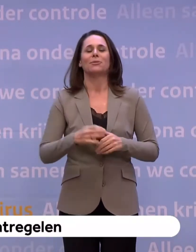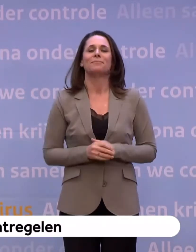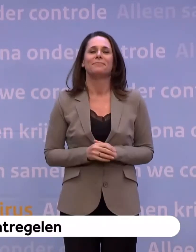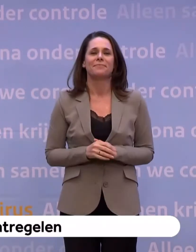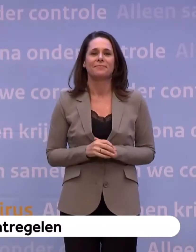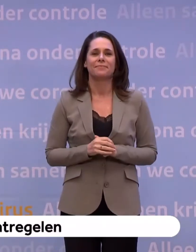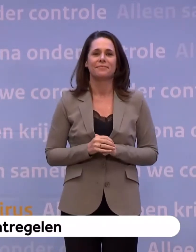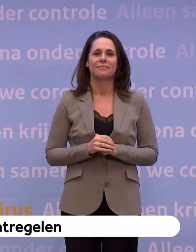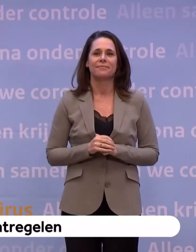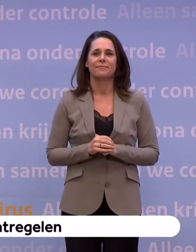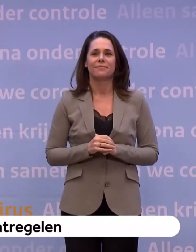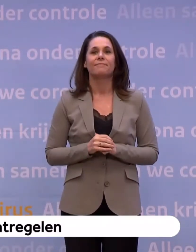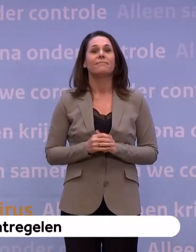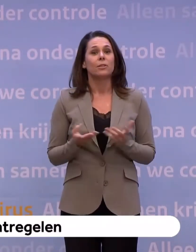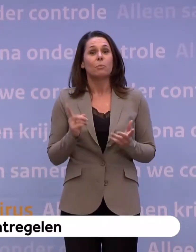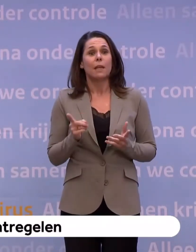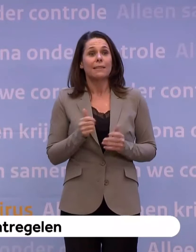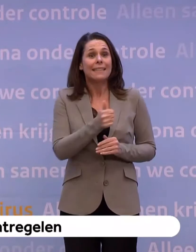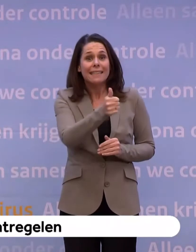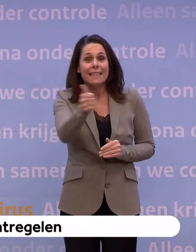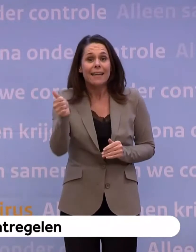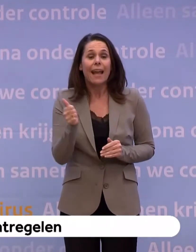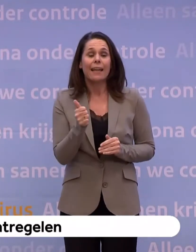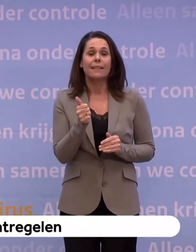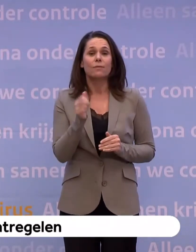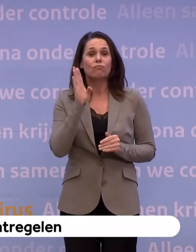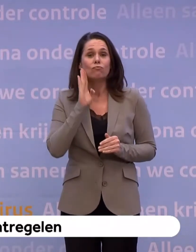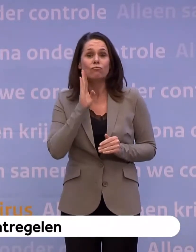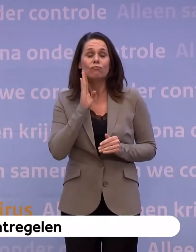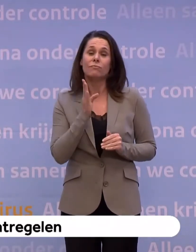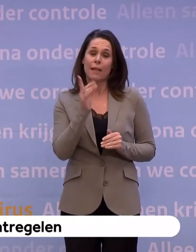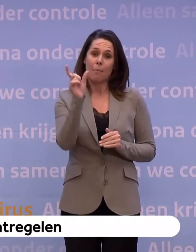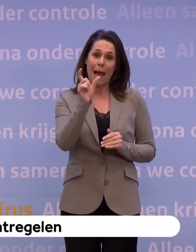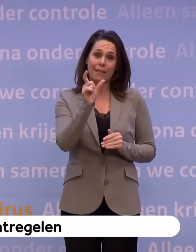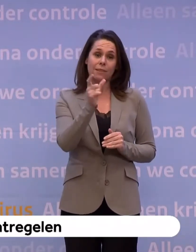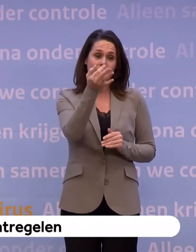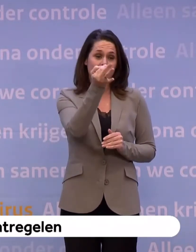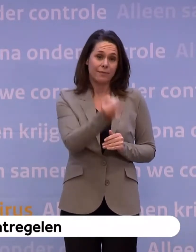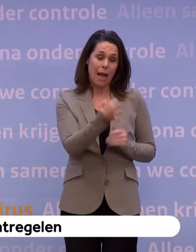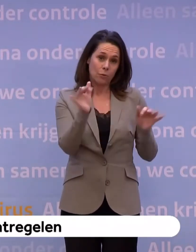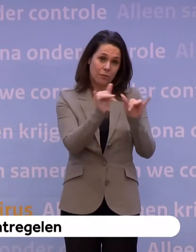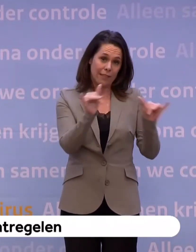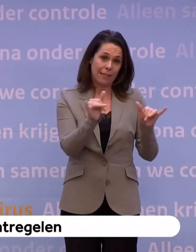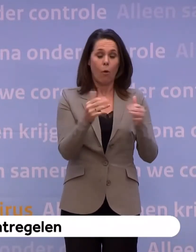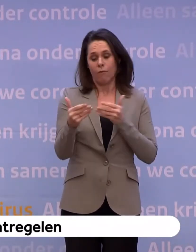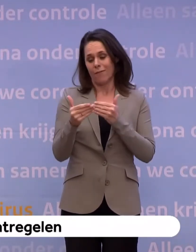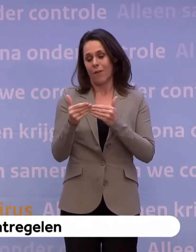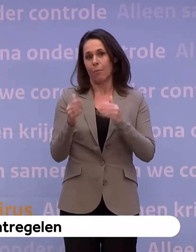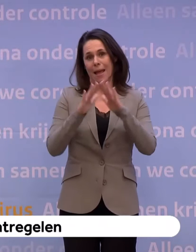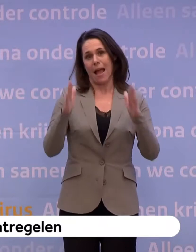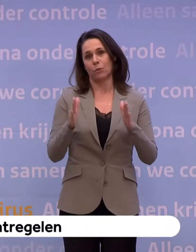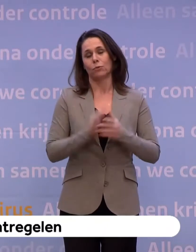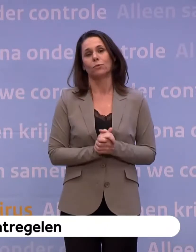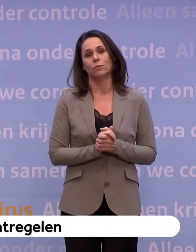Ik doe dus een beroep op iedereen om Pasen dit jaar thuis of in ieder geval dicht bij huis te vieren.